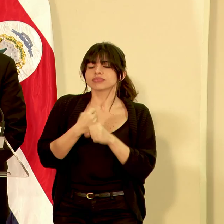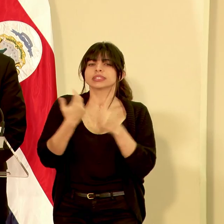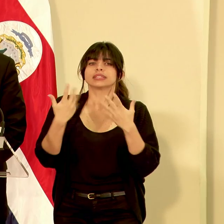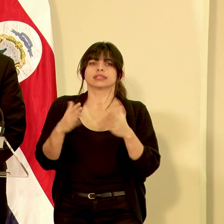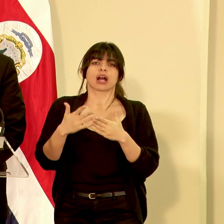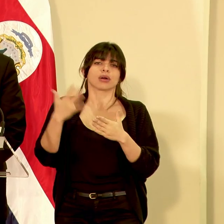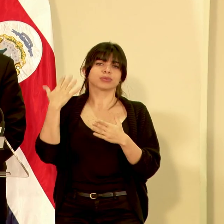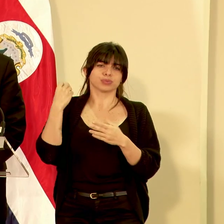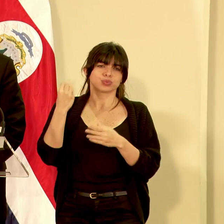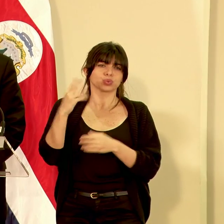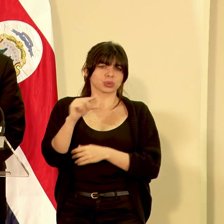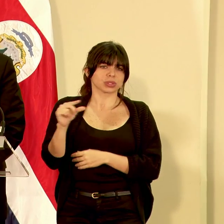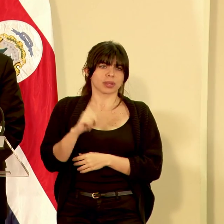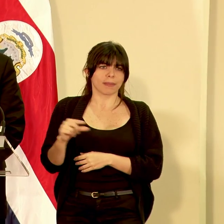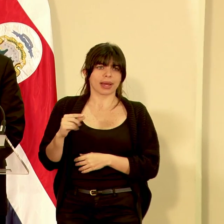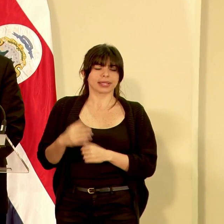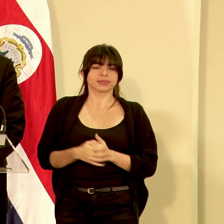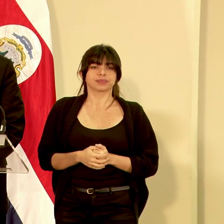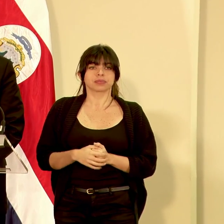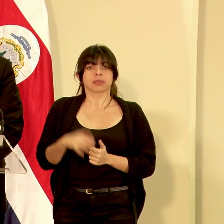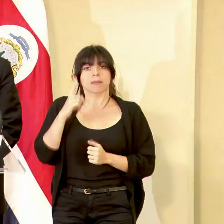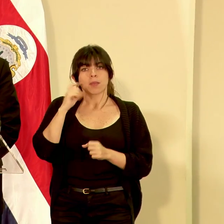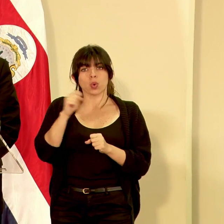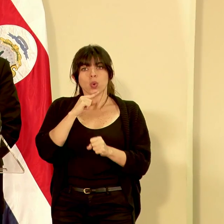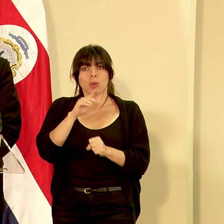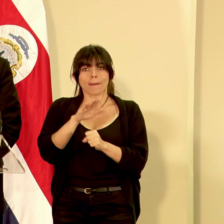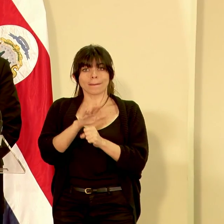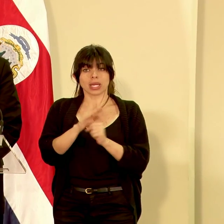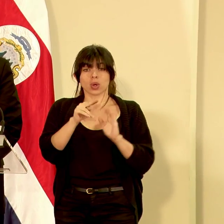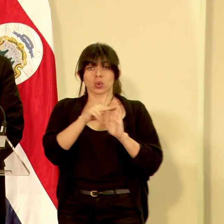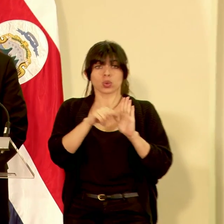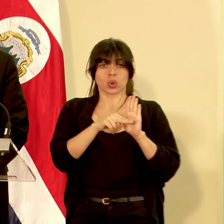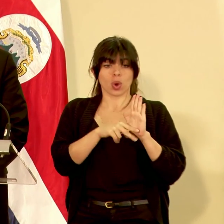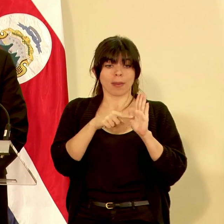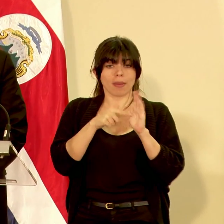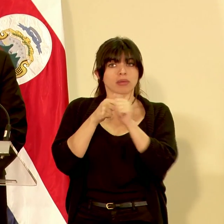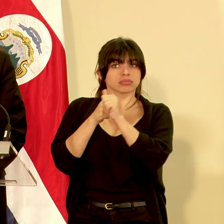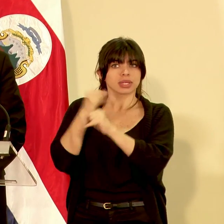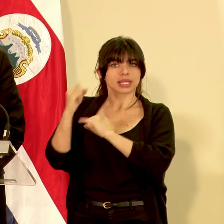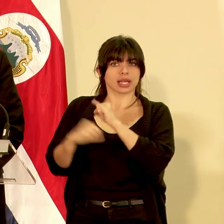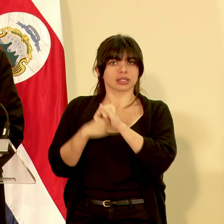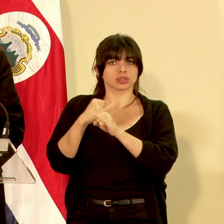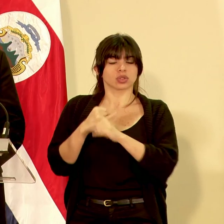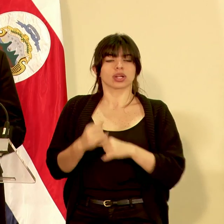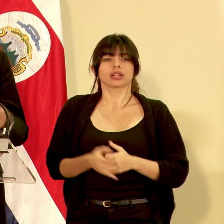hace muchas semanas para cumplir con una normativa internacional si quiere